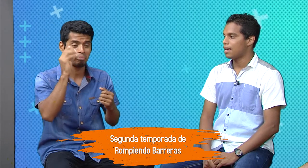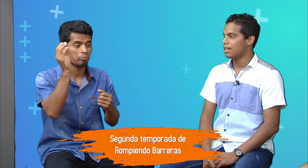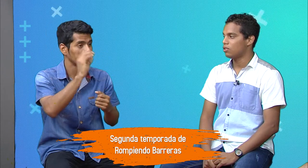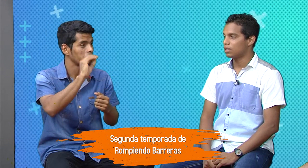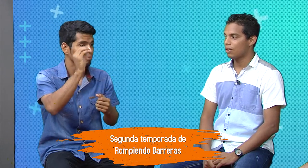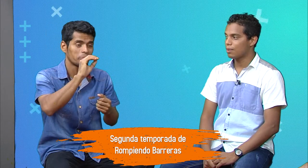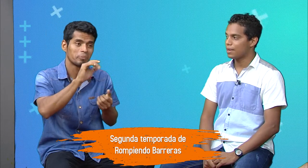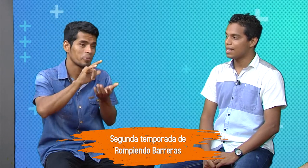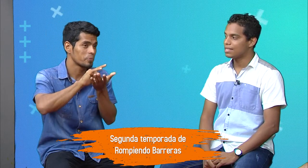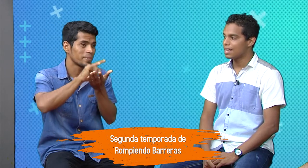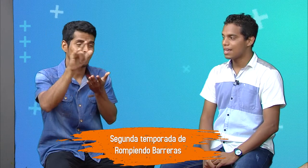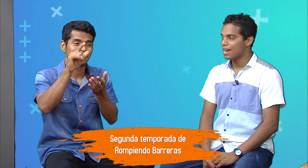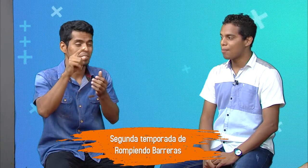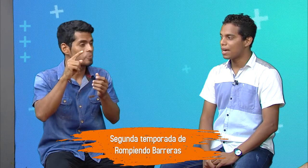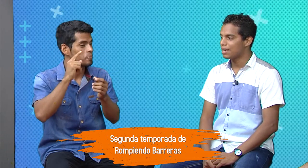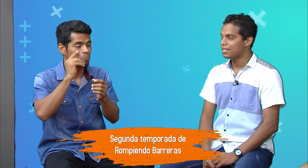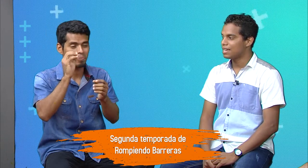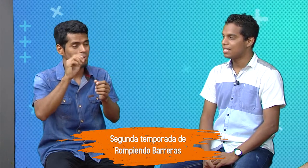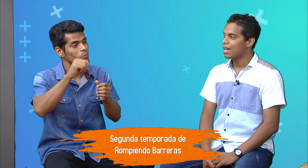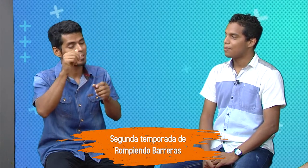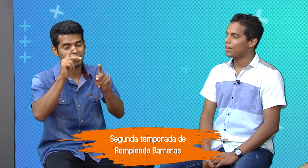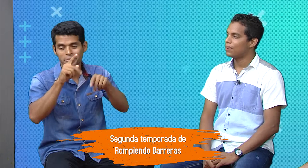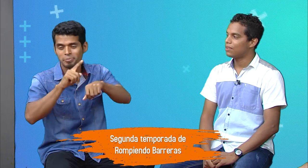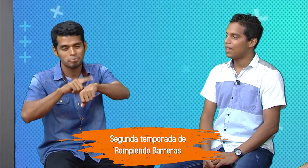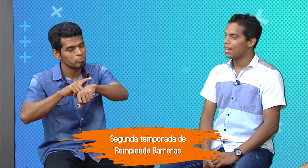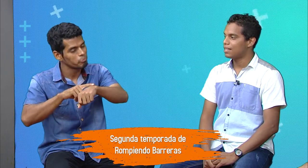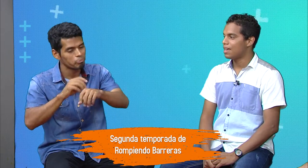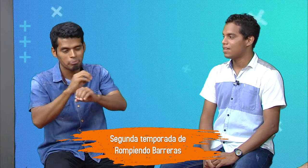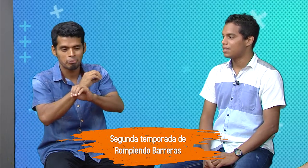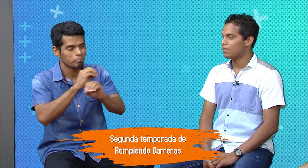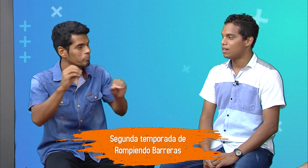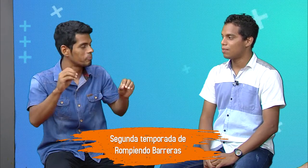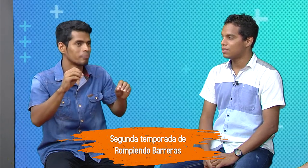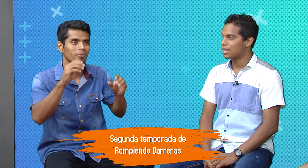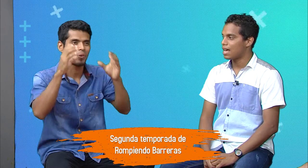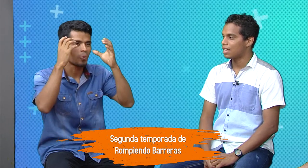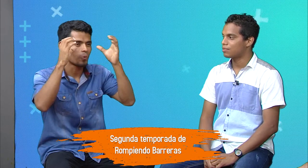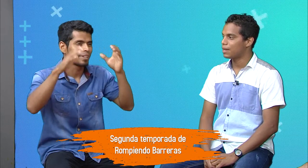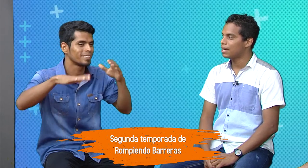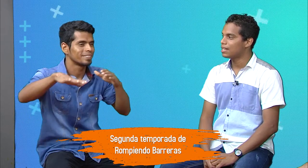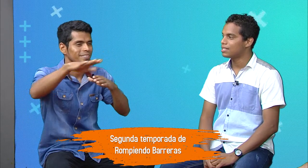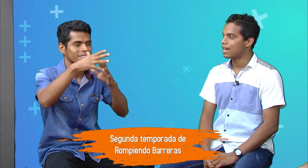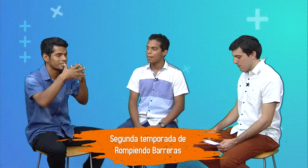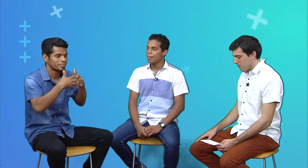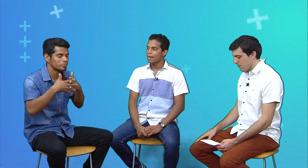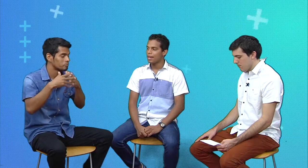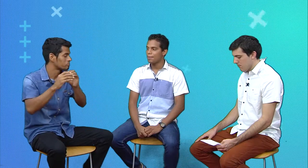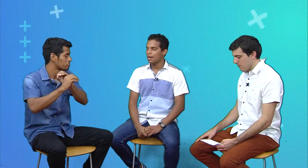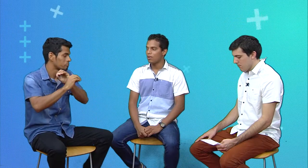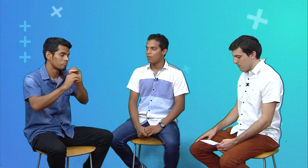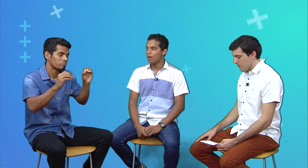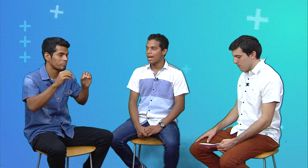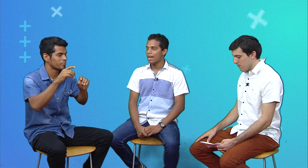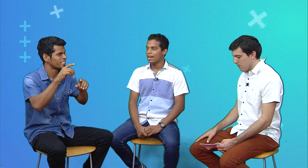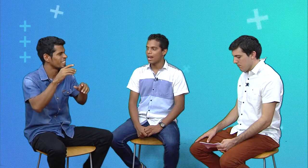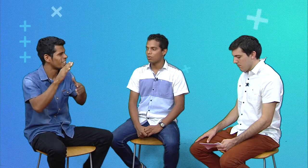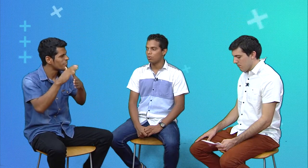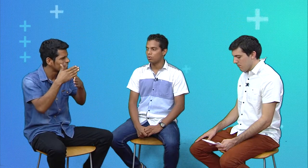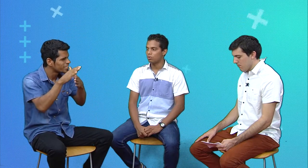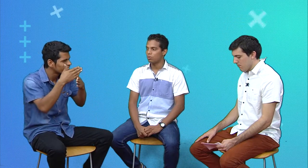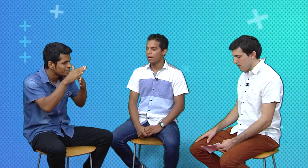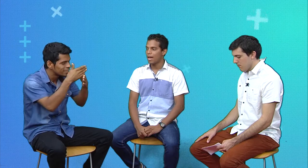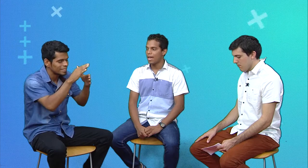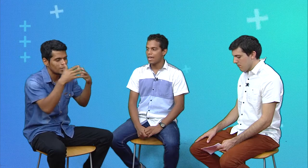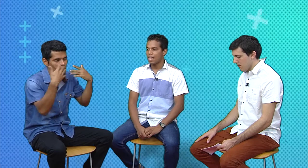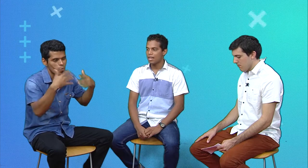No tengo experiencia de ir a países, pero debe ser una hermosa experiencia. Ver los lugares, la